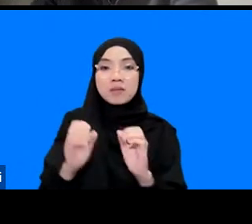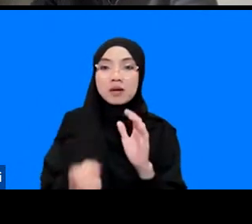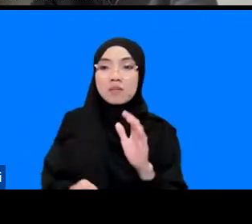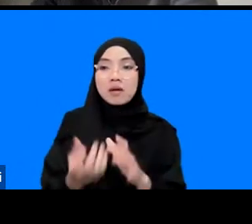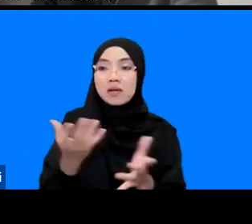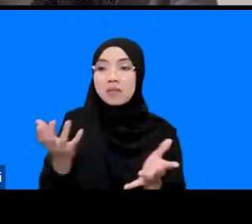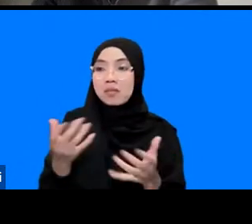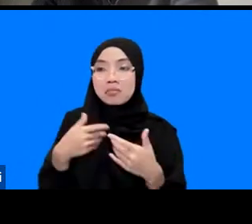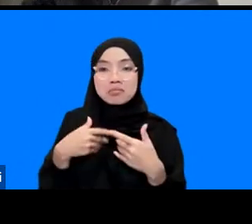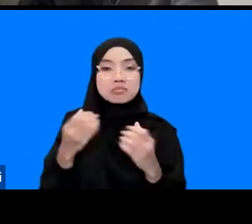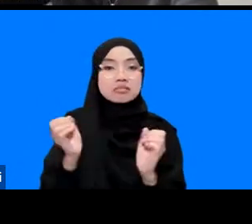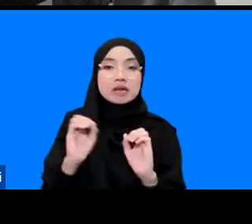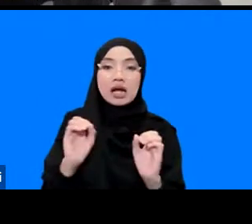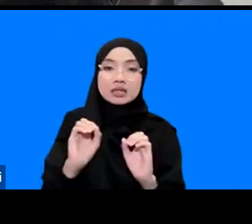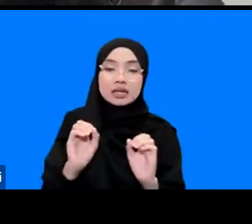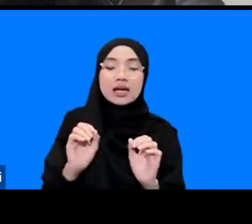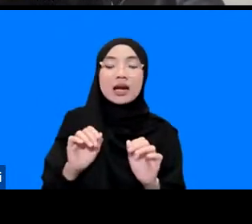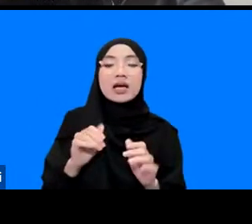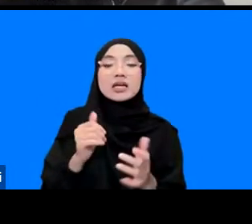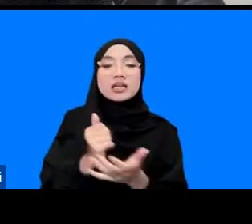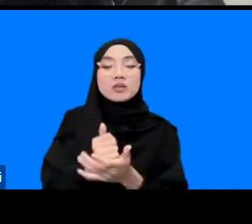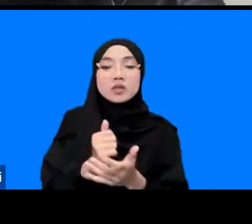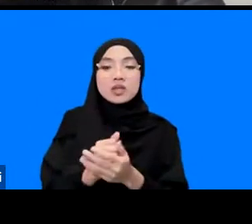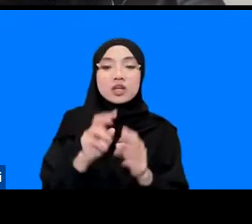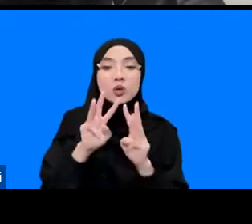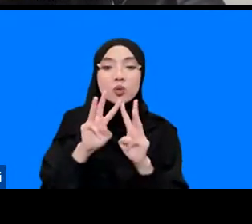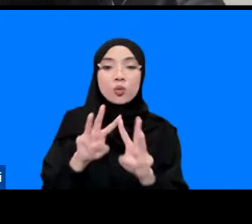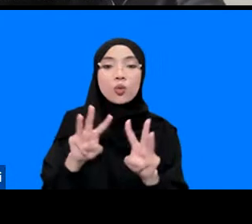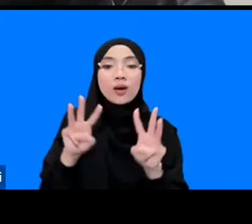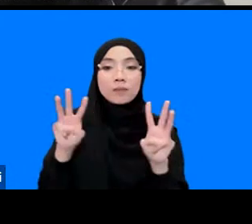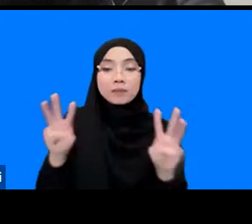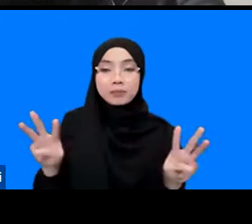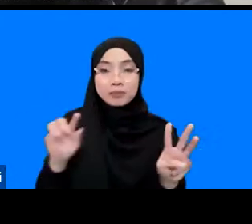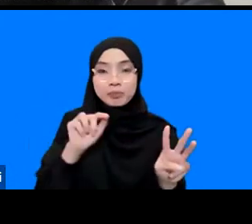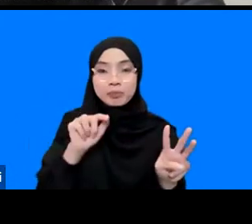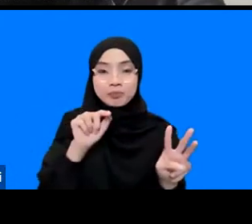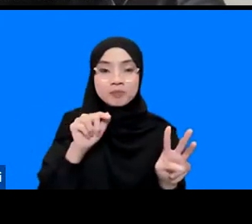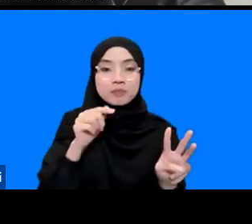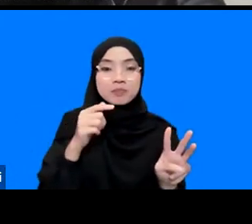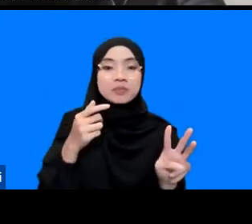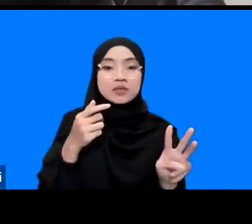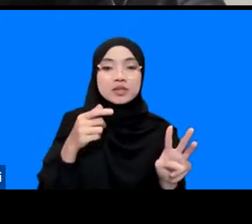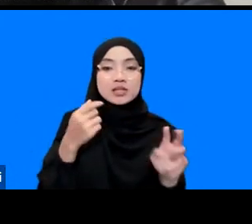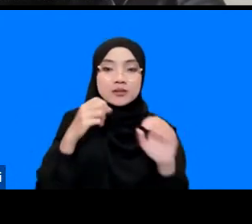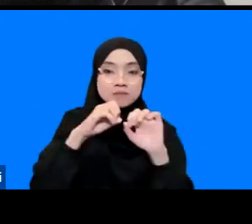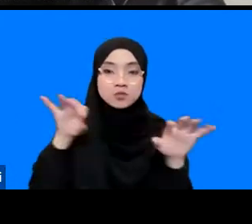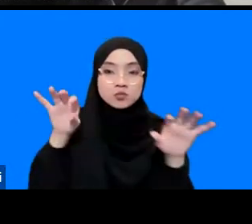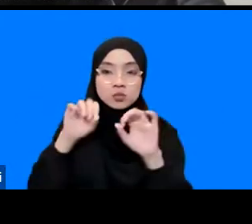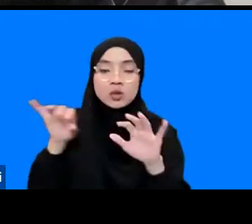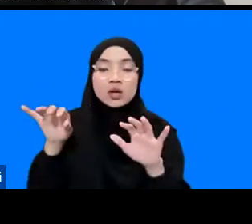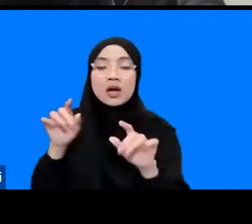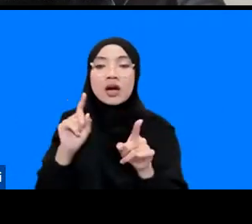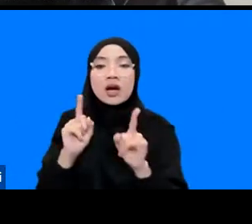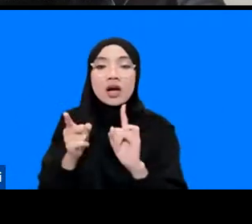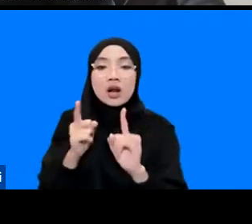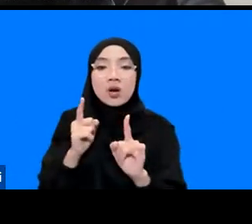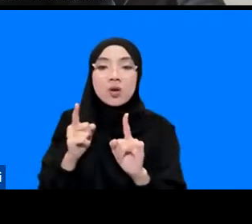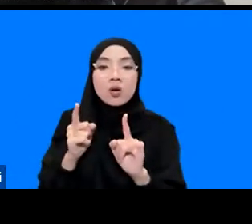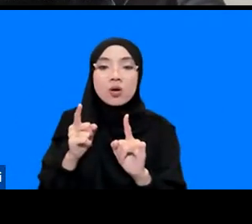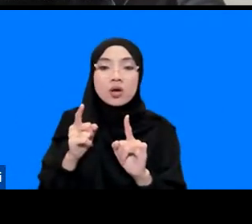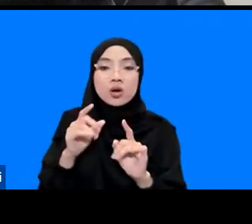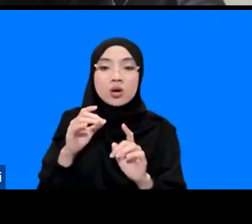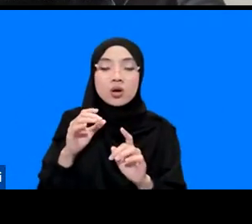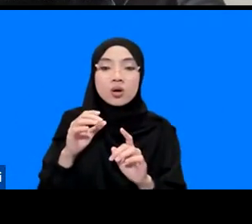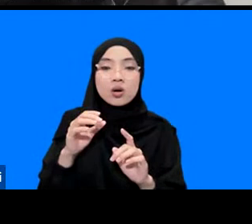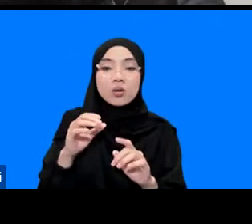nah padahal di web tersebut kan digadang-gadangkan bahwa dari optik ya